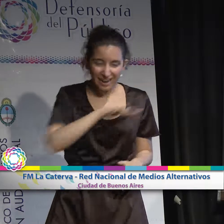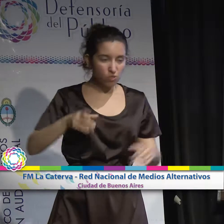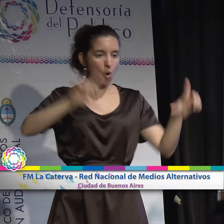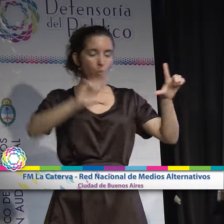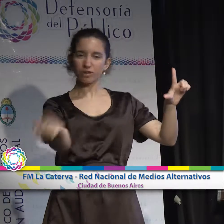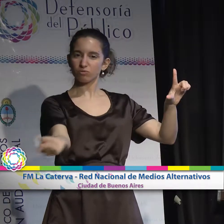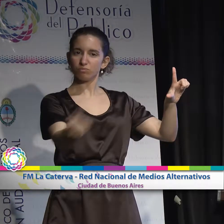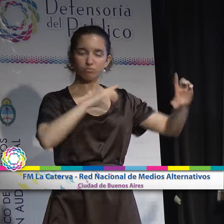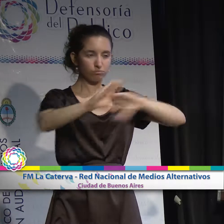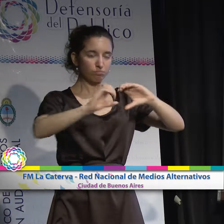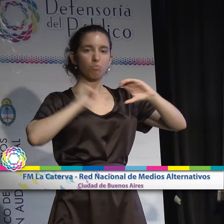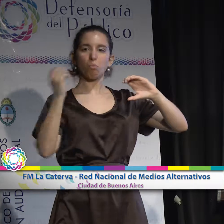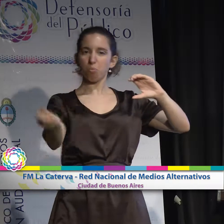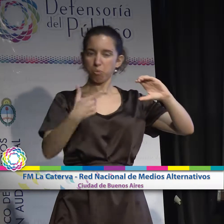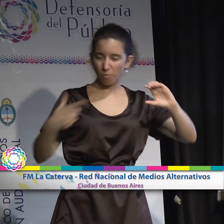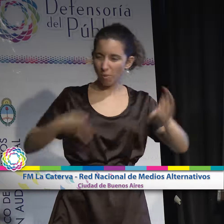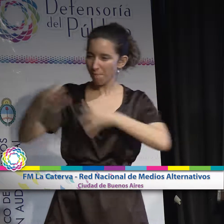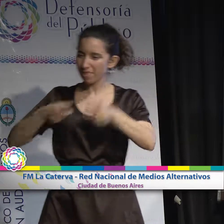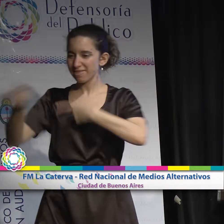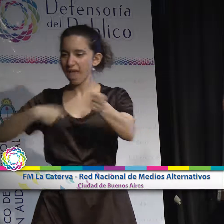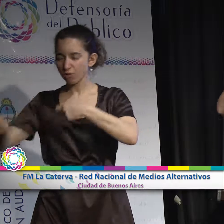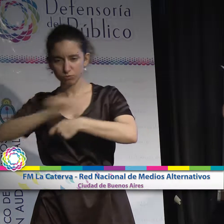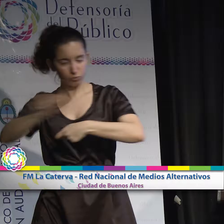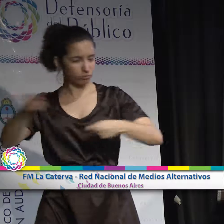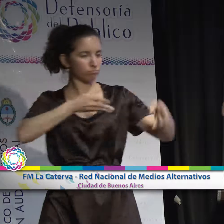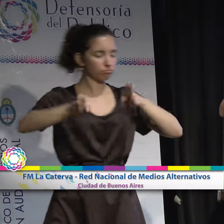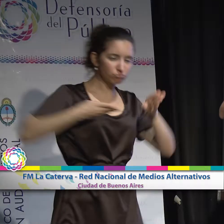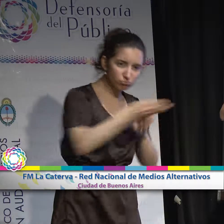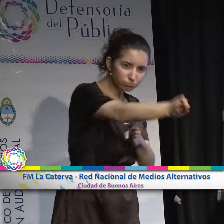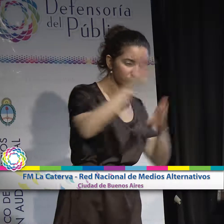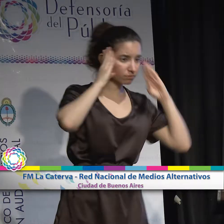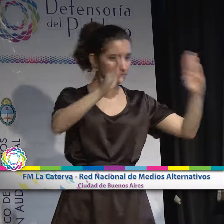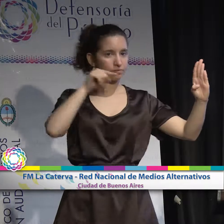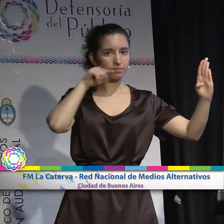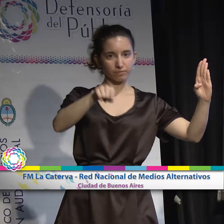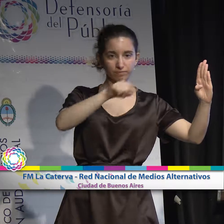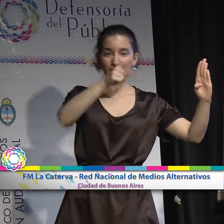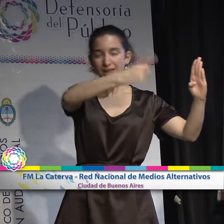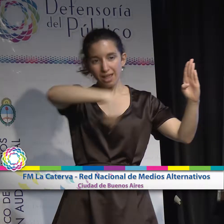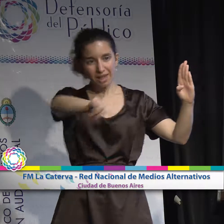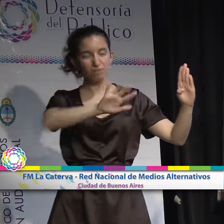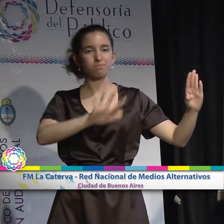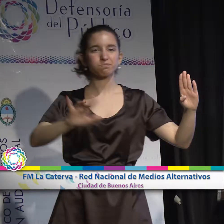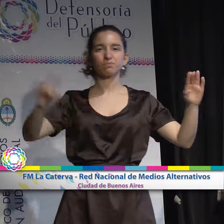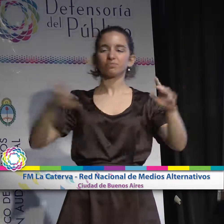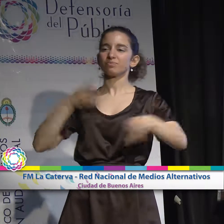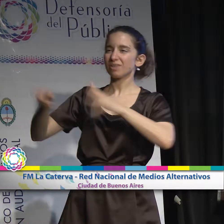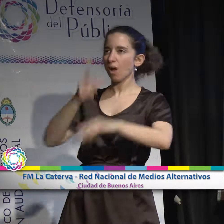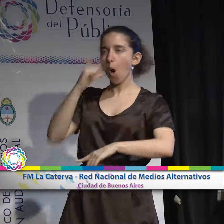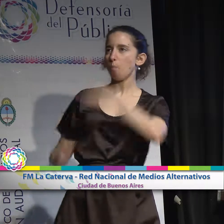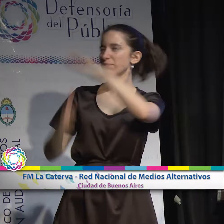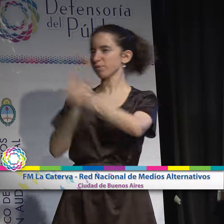comunicación que salga de la lógica de mercado y que tiene entre sus fundamentos ser anticapitalista, antipatriarcal,